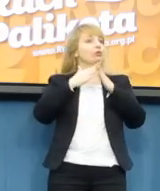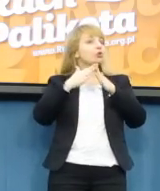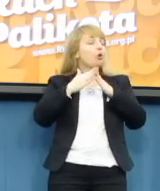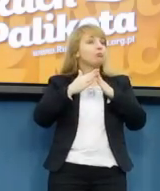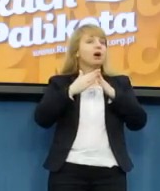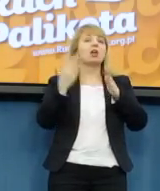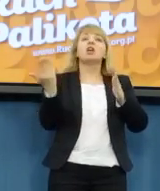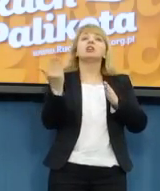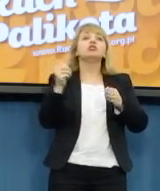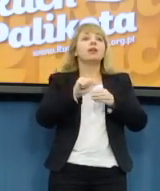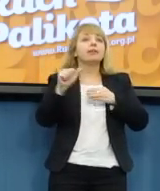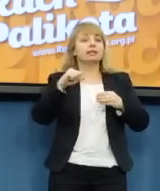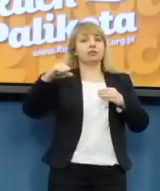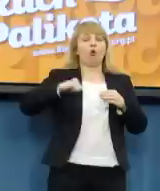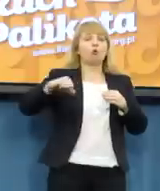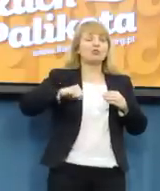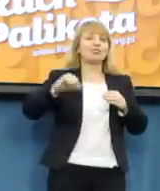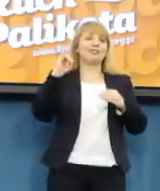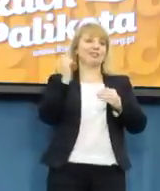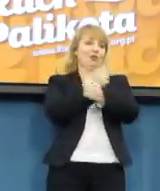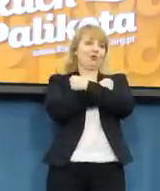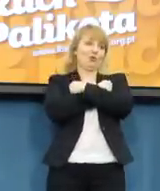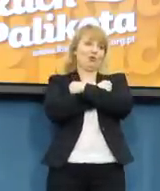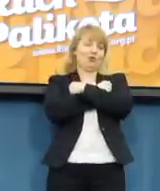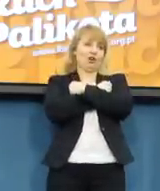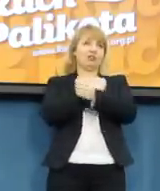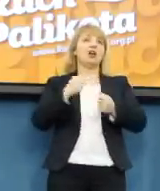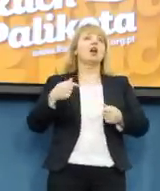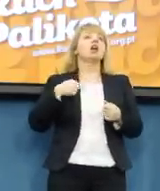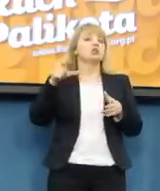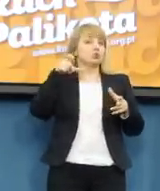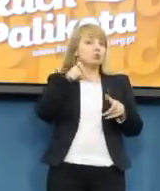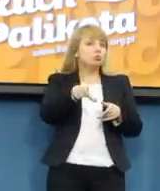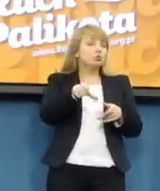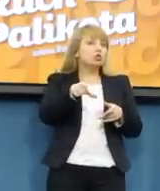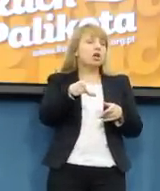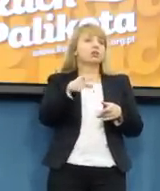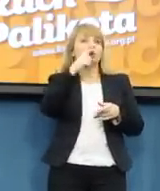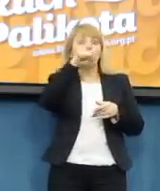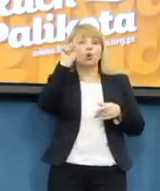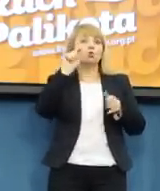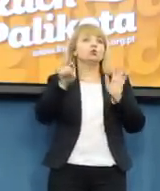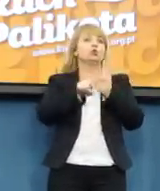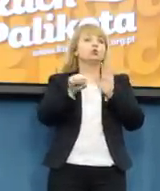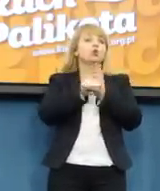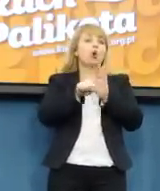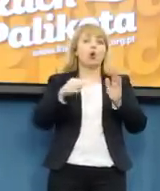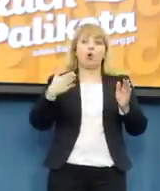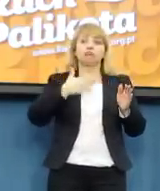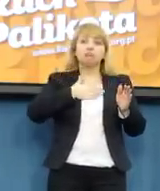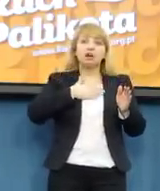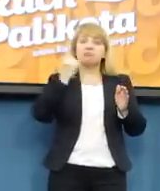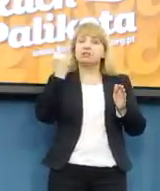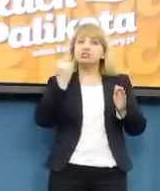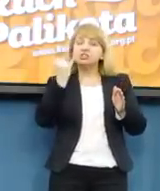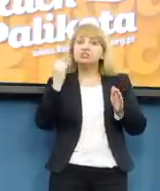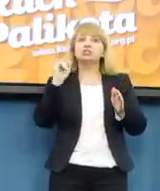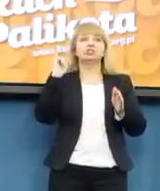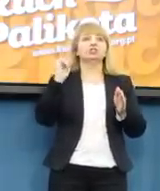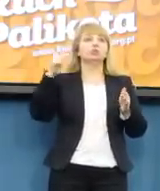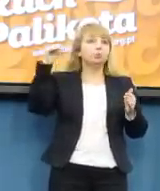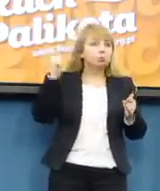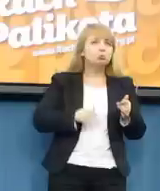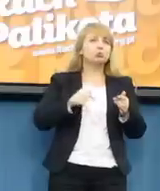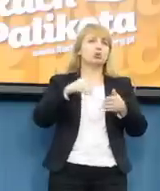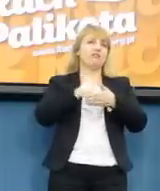zmuszanie ludzi do posiadania, do wychowywania dzieci prowadzi do wielu patologii, m.in. do